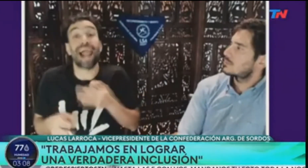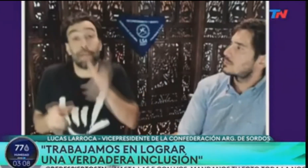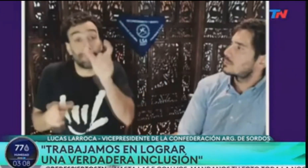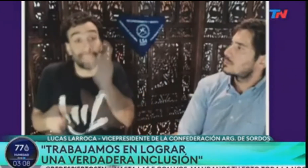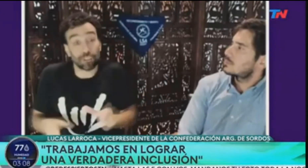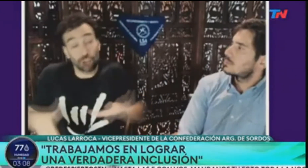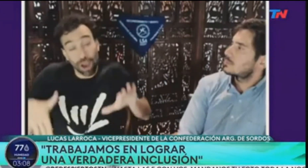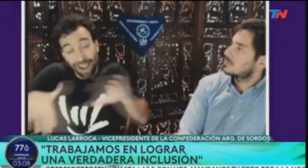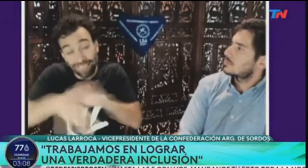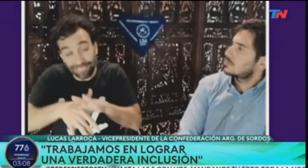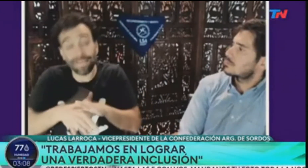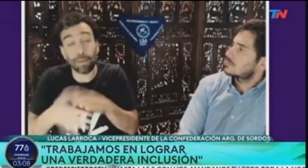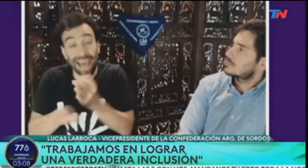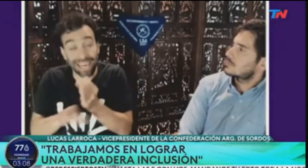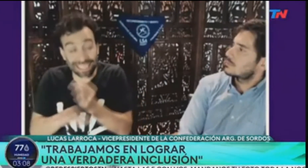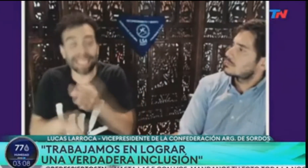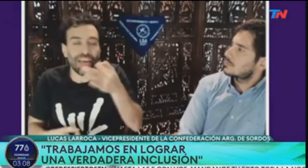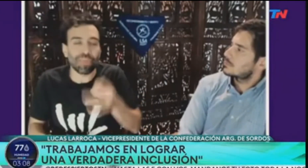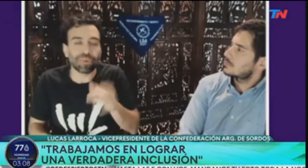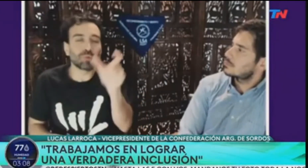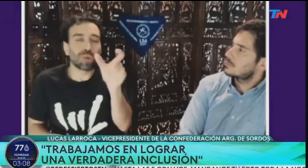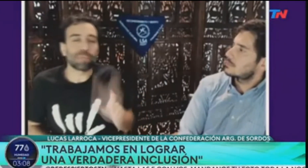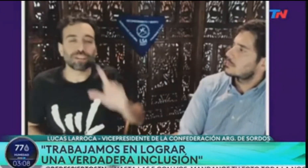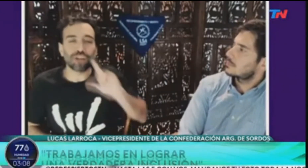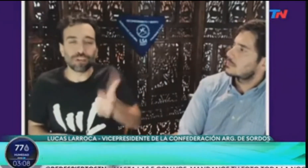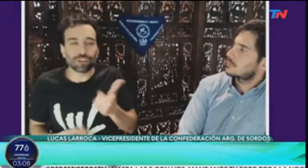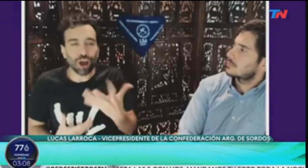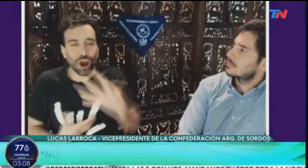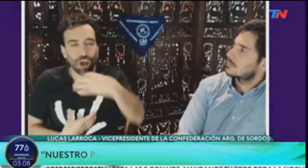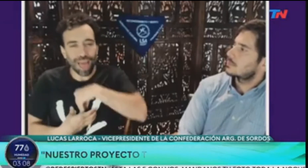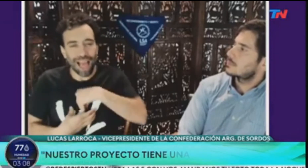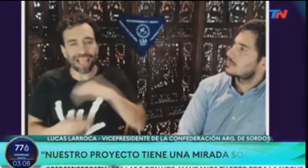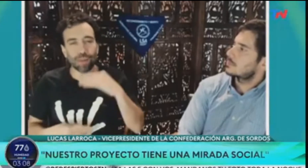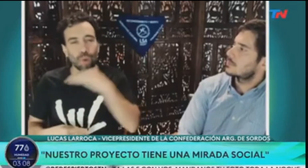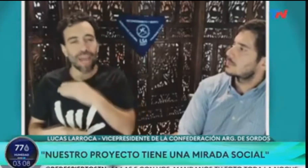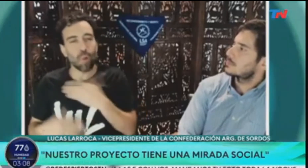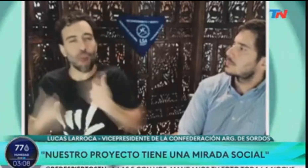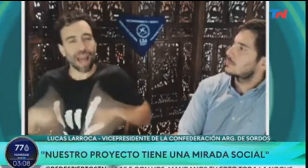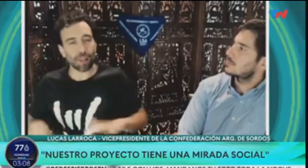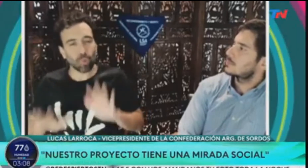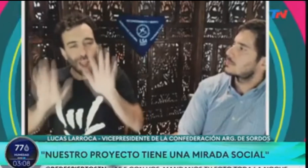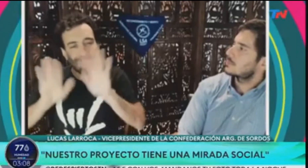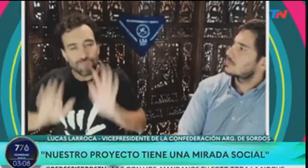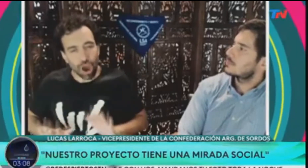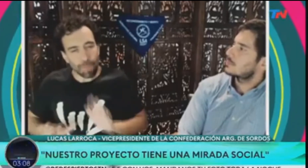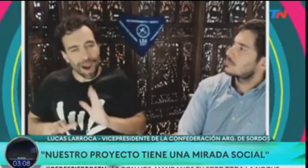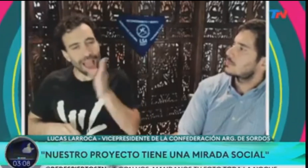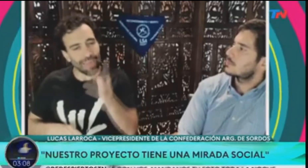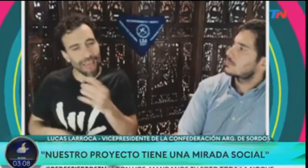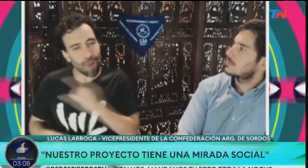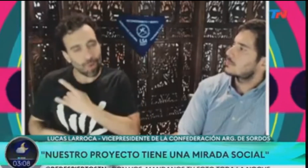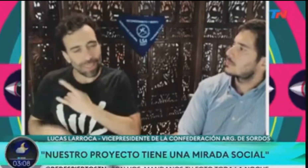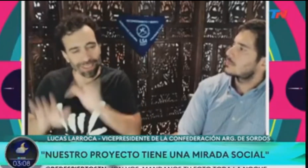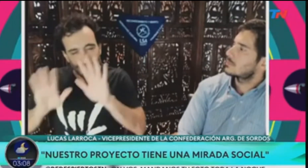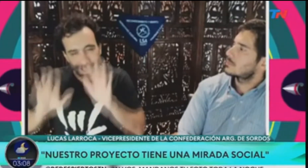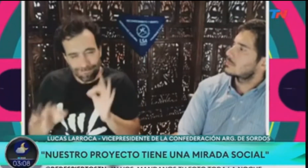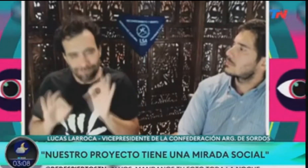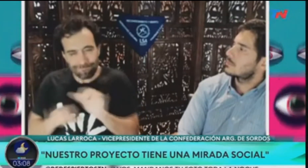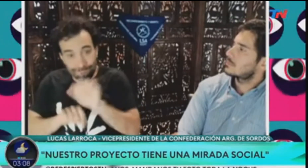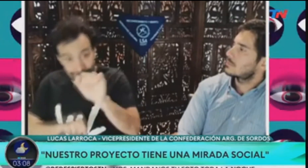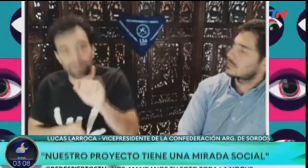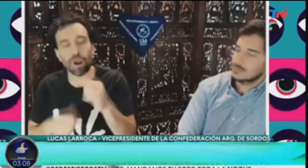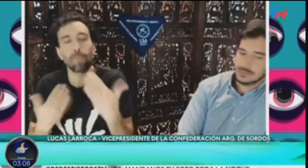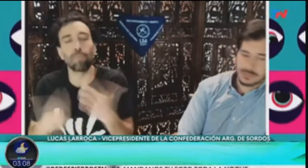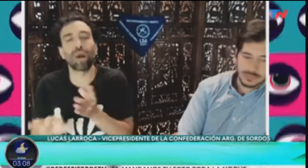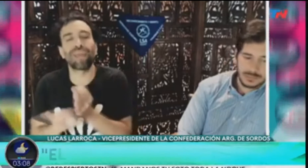formadas para enseñarla y tampoco nos consultan para hacerlo. Entonces, las personas